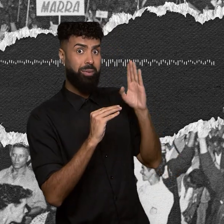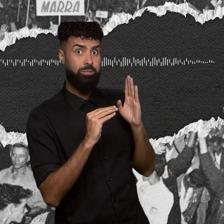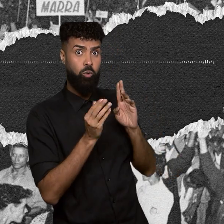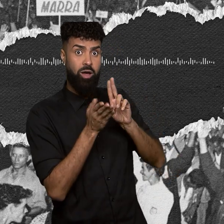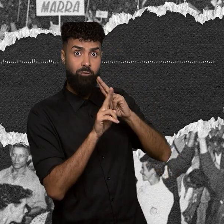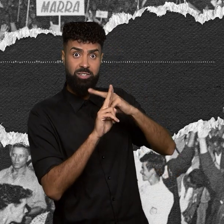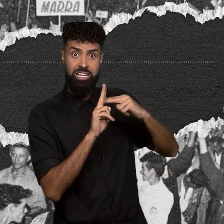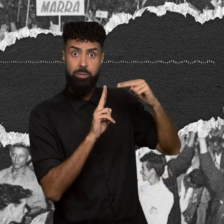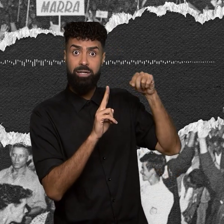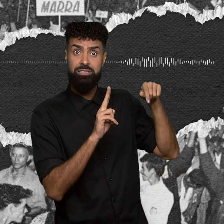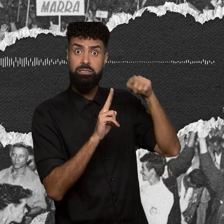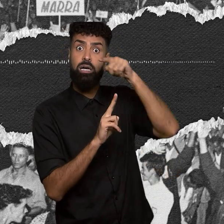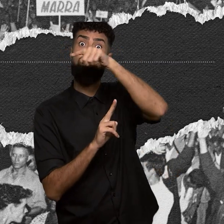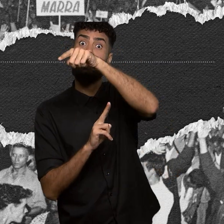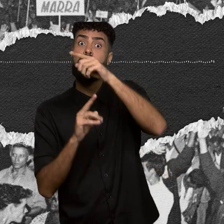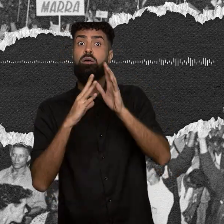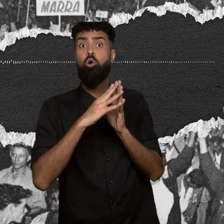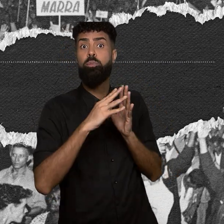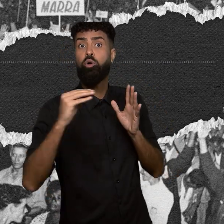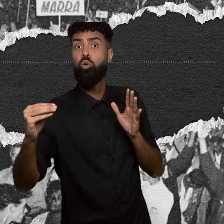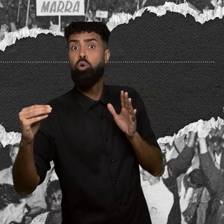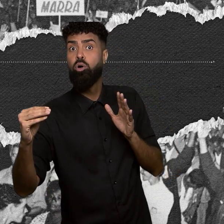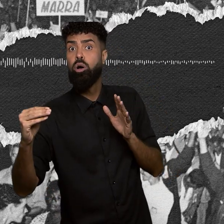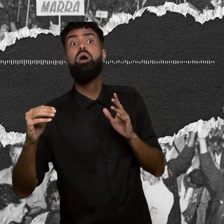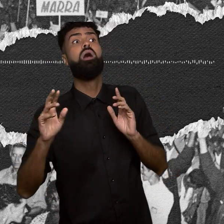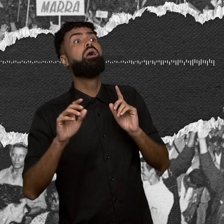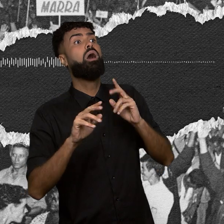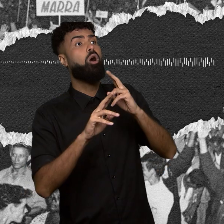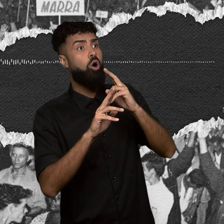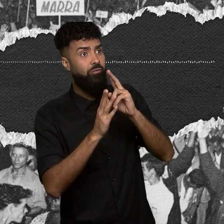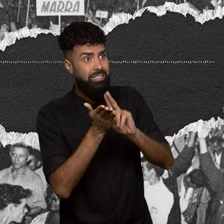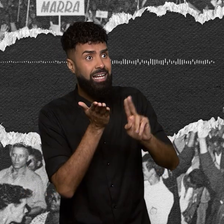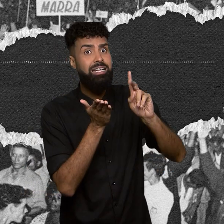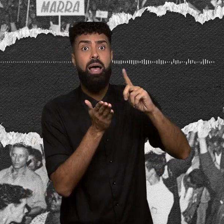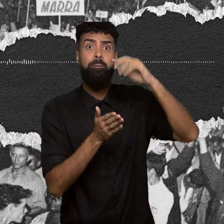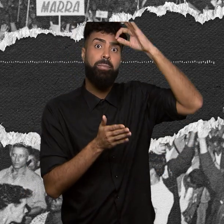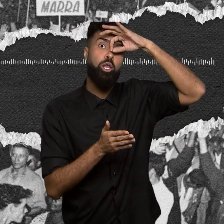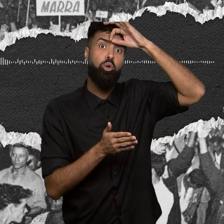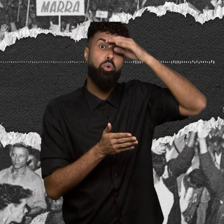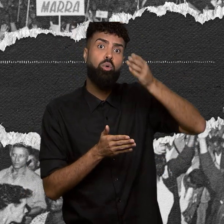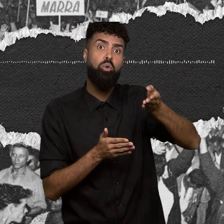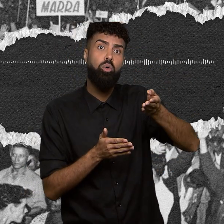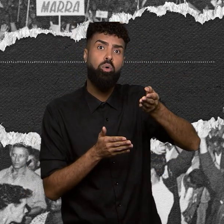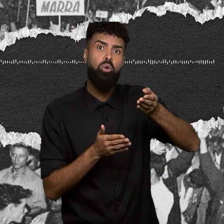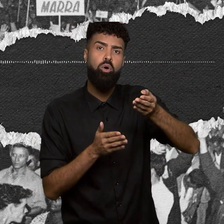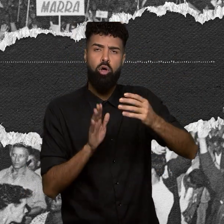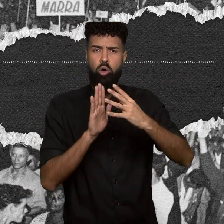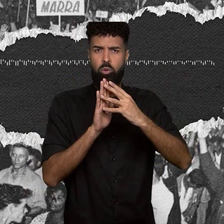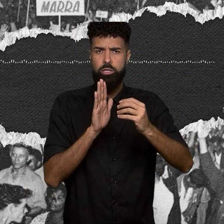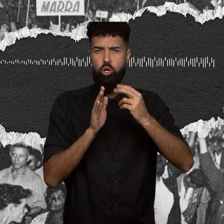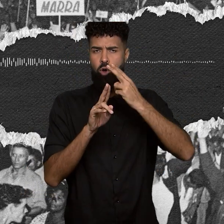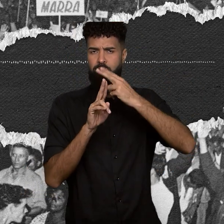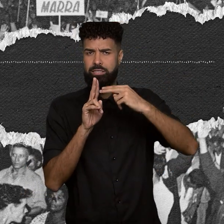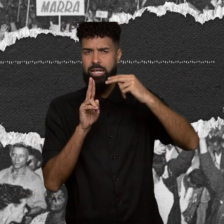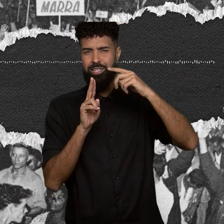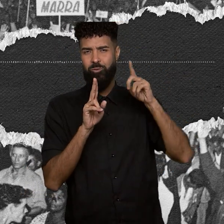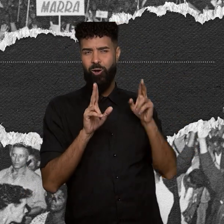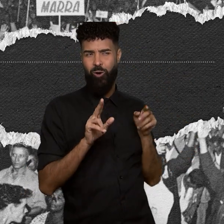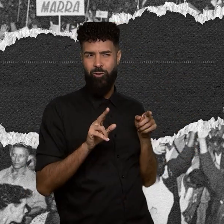Fez a reforma no Peru, a universidade. Esse modelo de universidade nova, inovadora, que vingou no mundo,